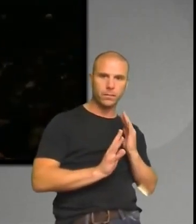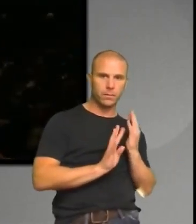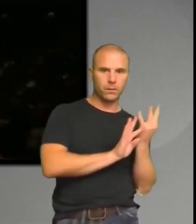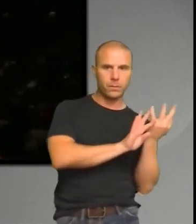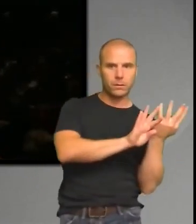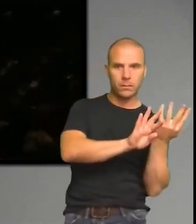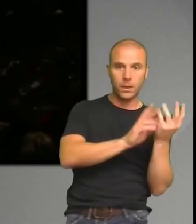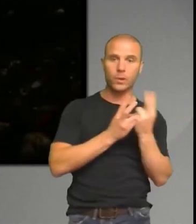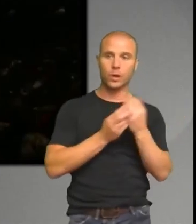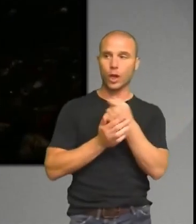planeter runt sig?